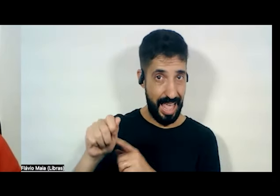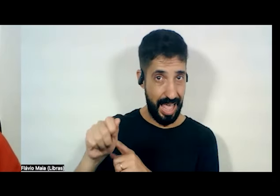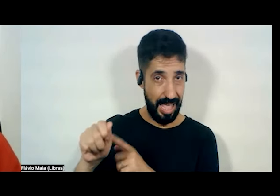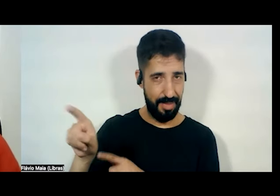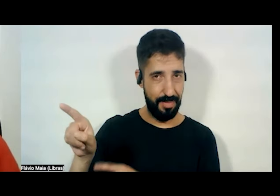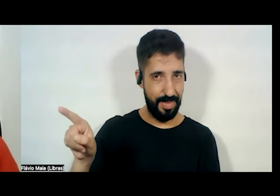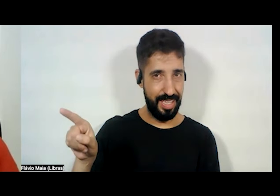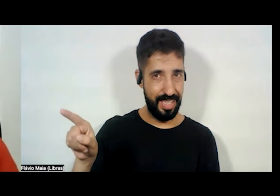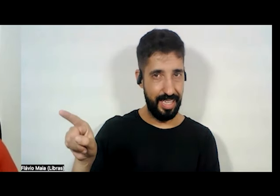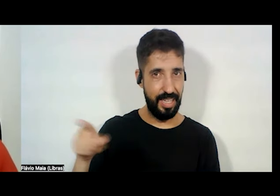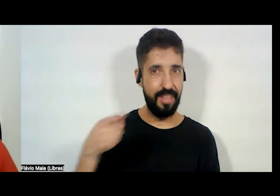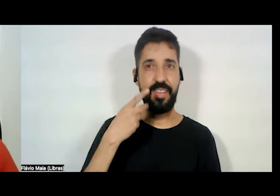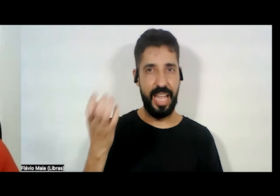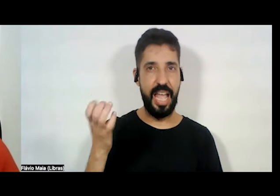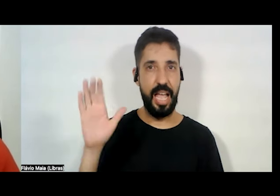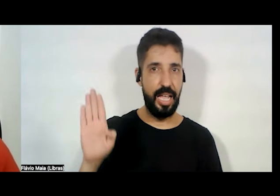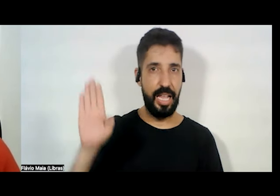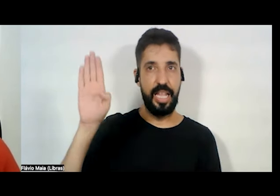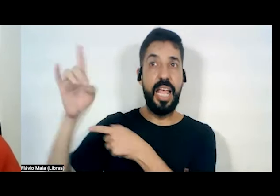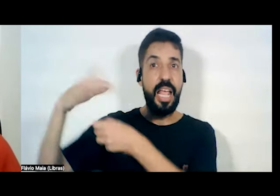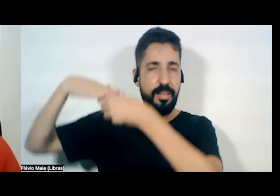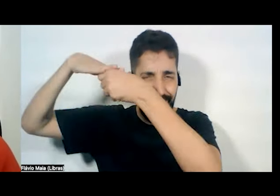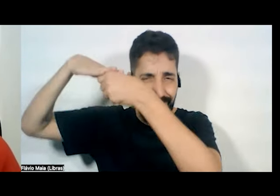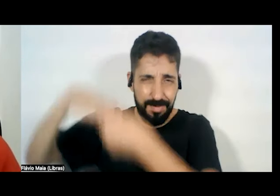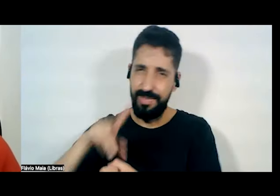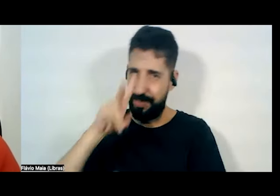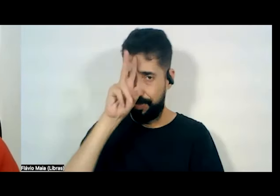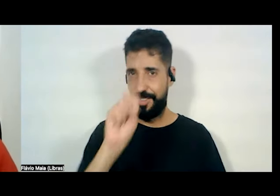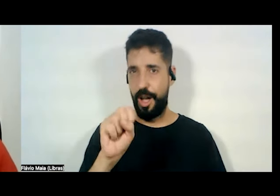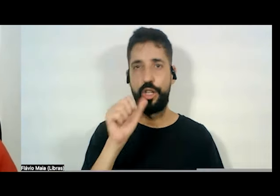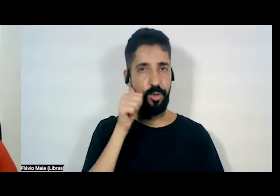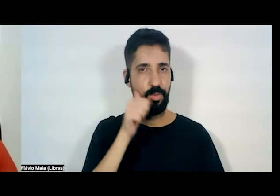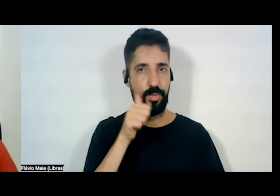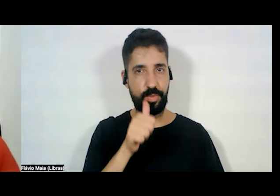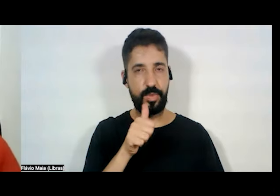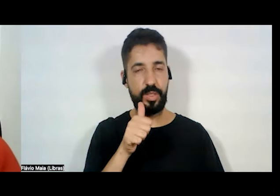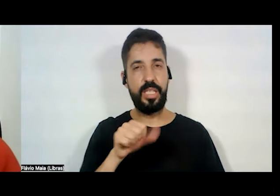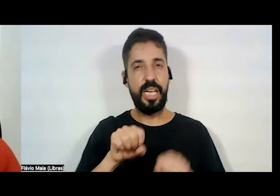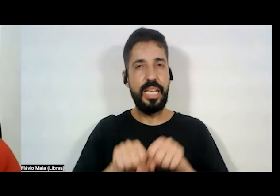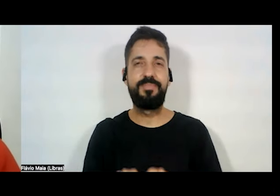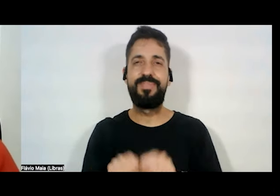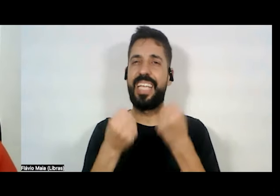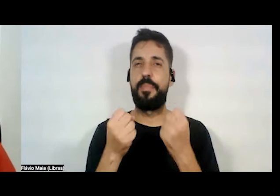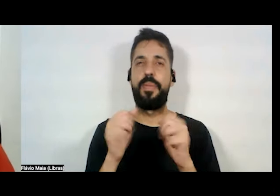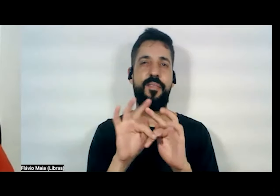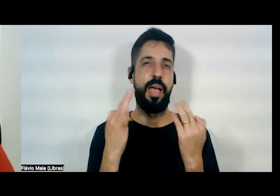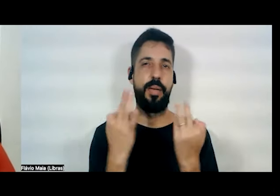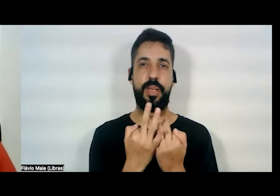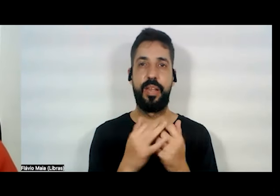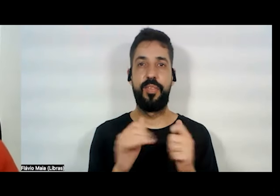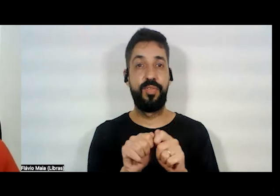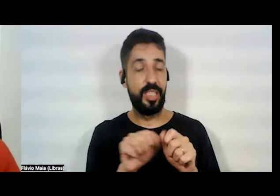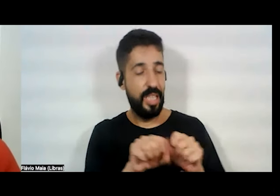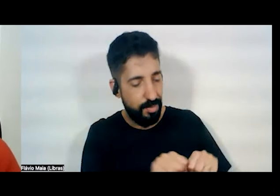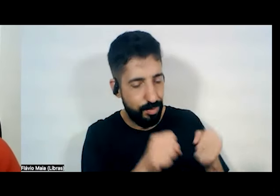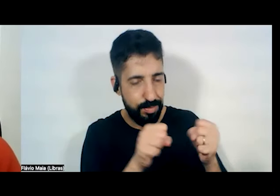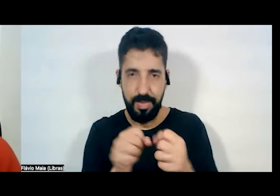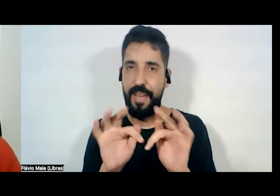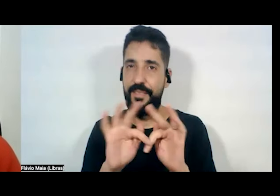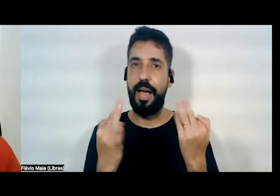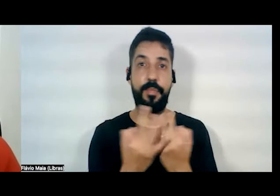que oprimem terrivelmente as mulheres, que destroem as famílias. Fizeram a destruição das famílias no momento